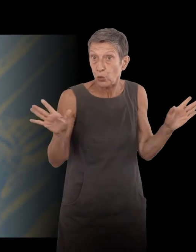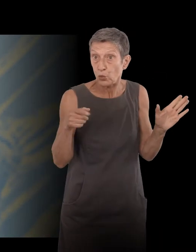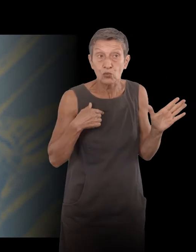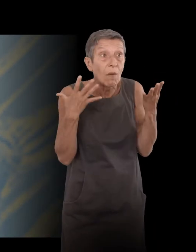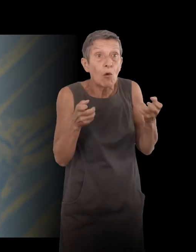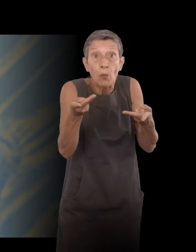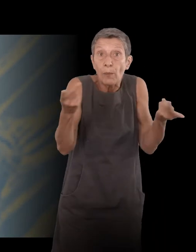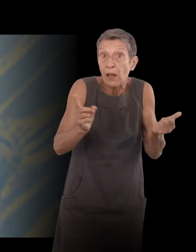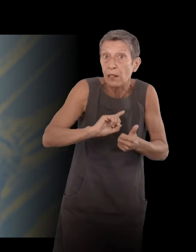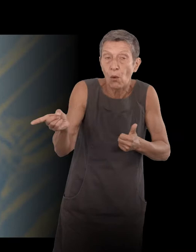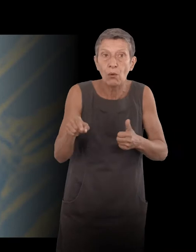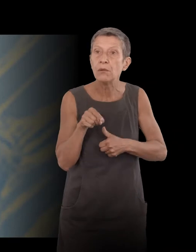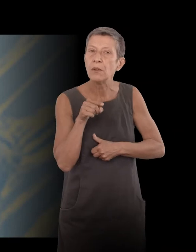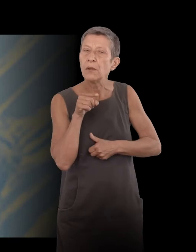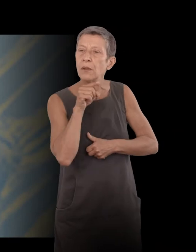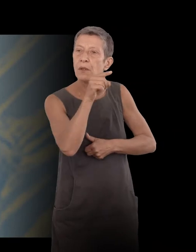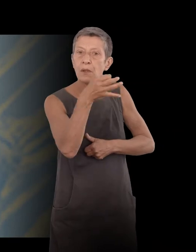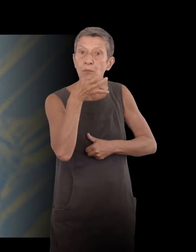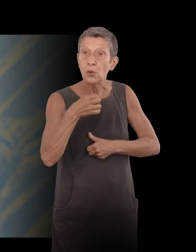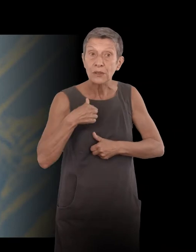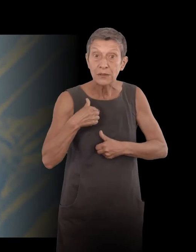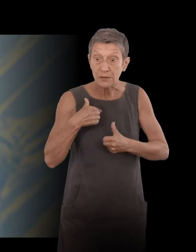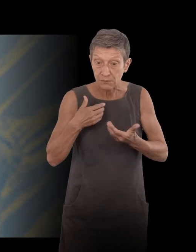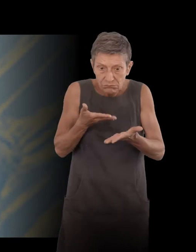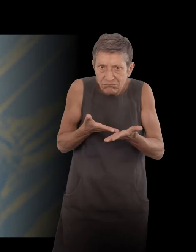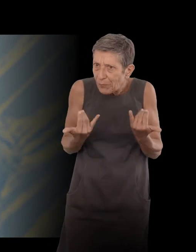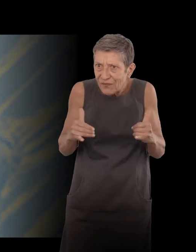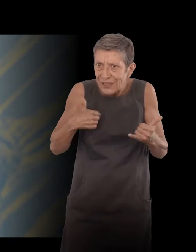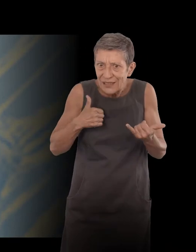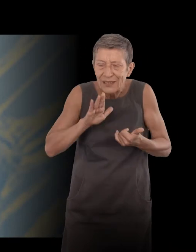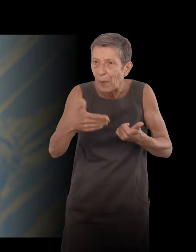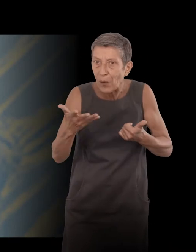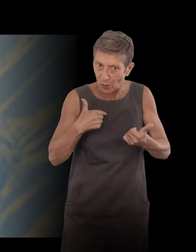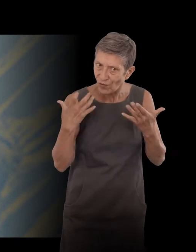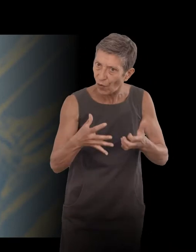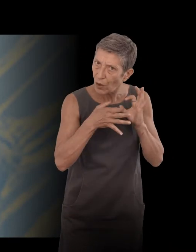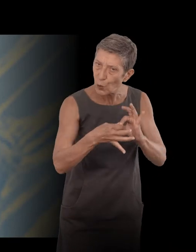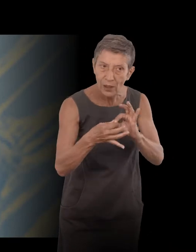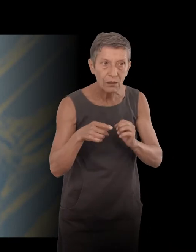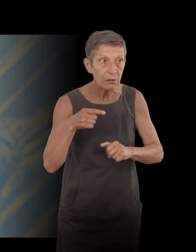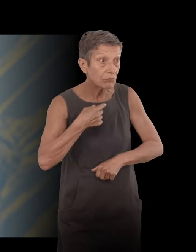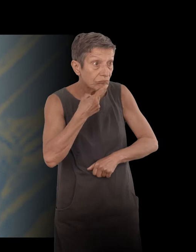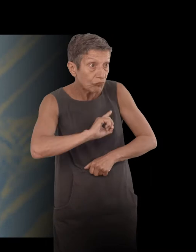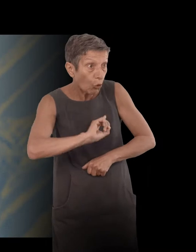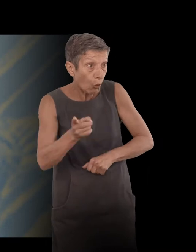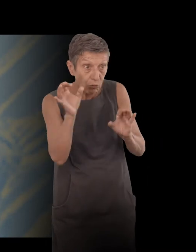And when he told me, I wanted the following, I said, it's new eight pages